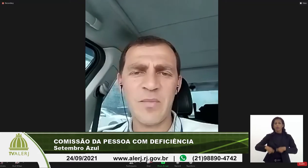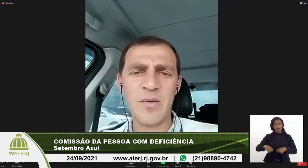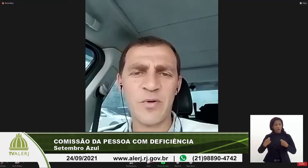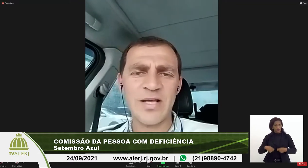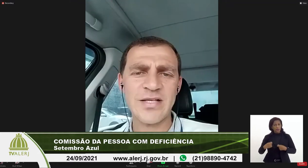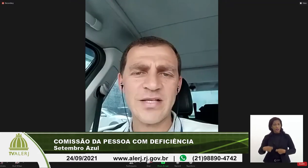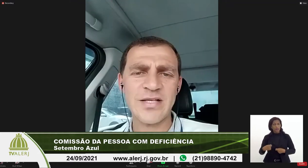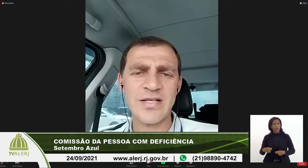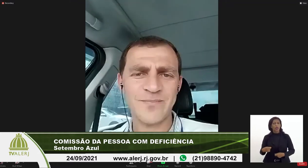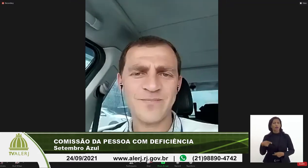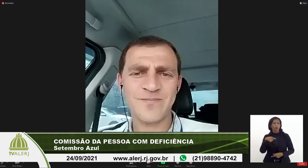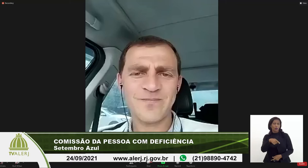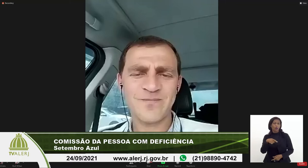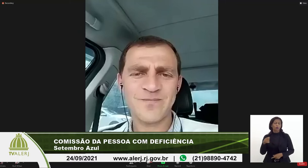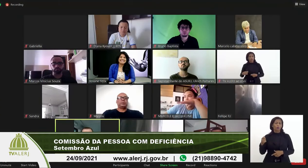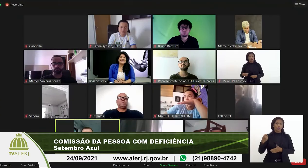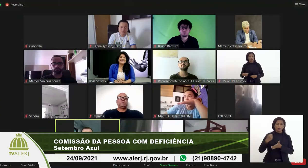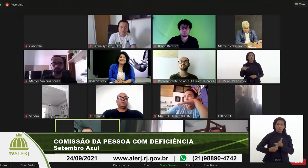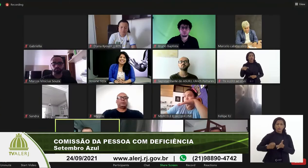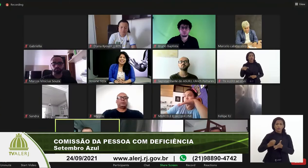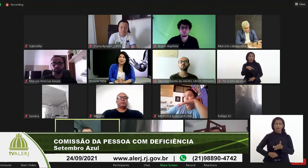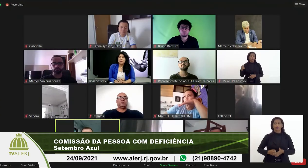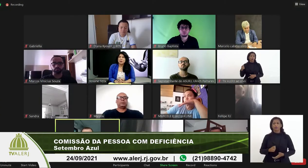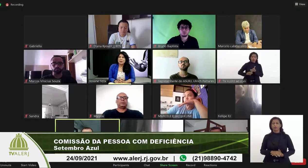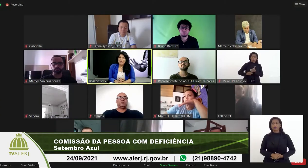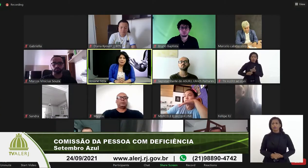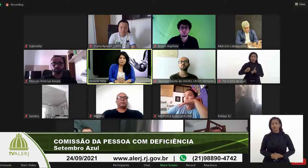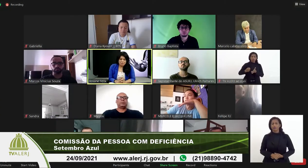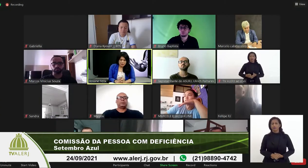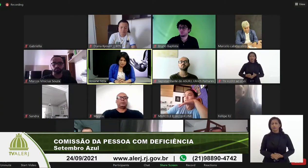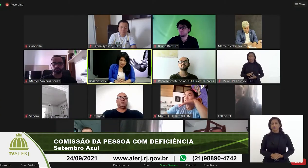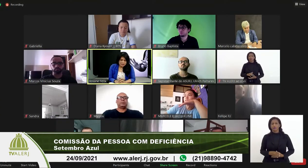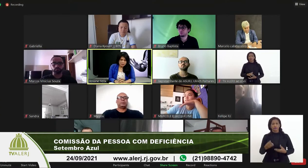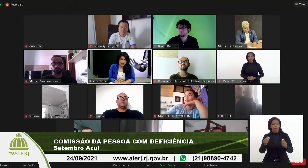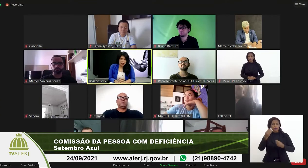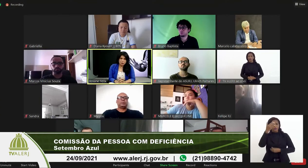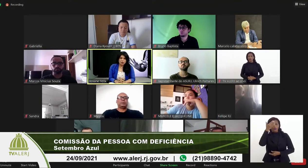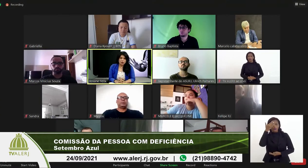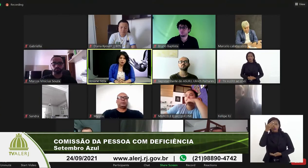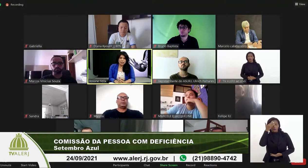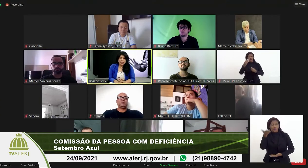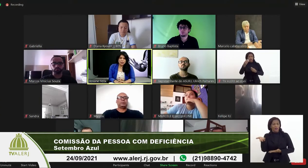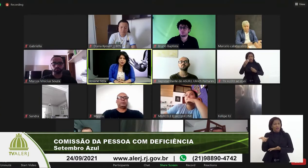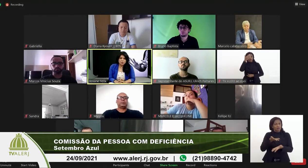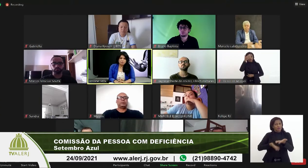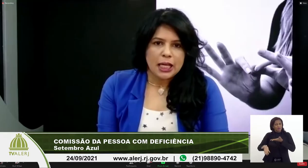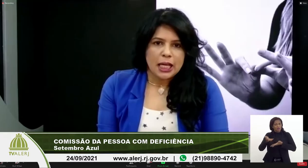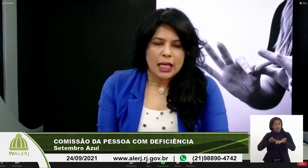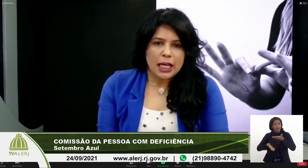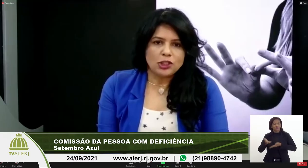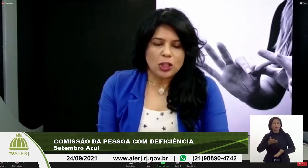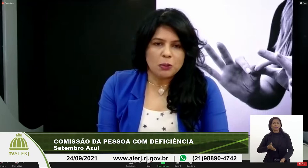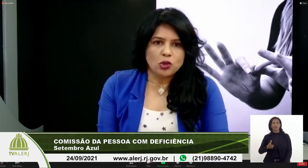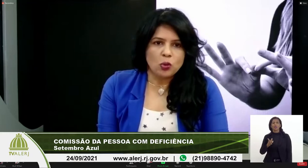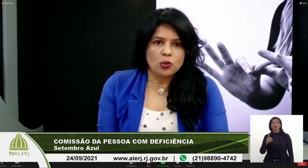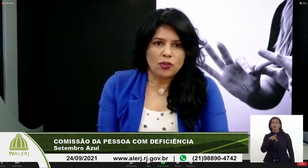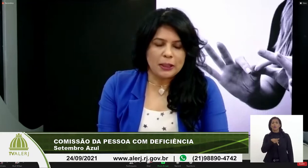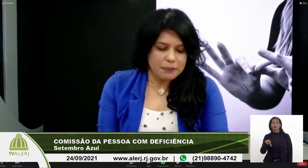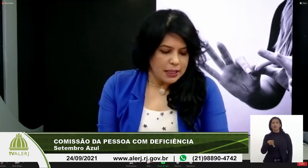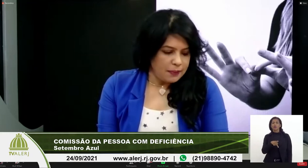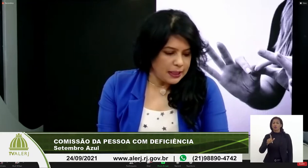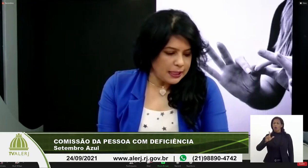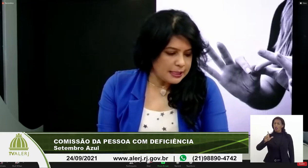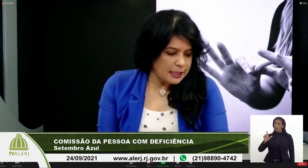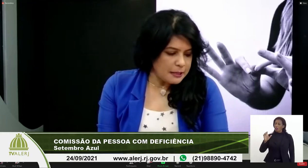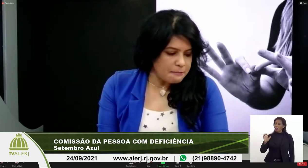também por essa bandeira. Muito obrigada pela participação, querido professor Leandro. Estamos juntos,